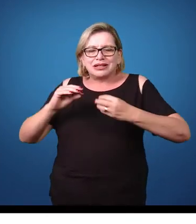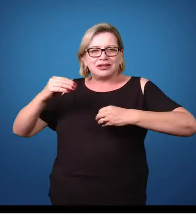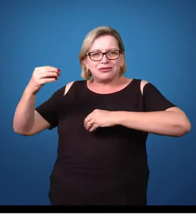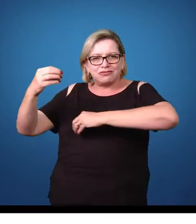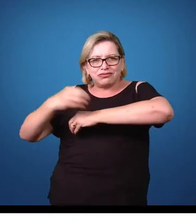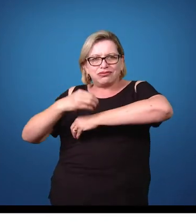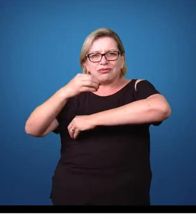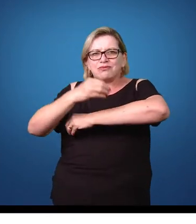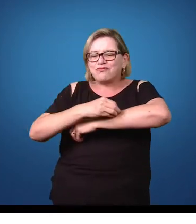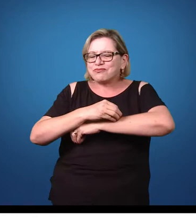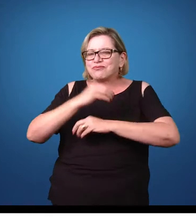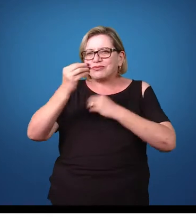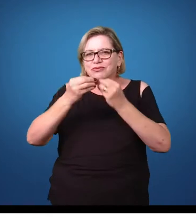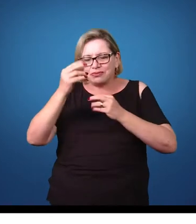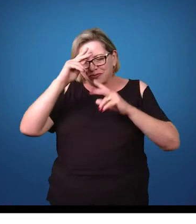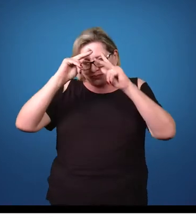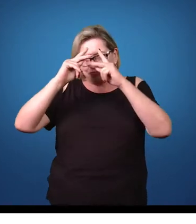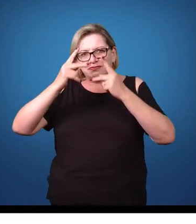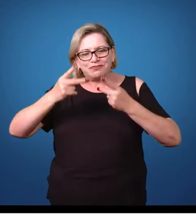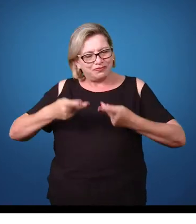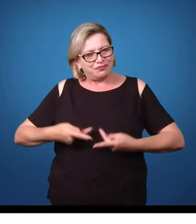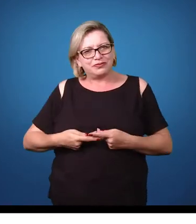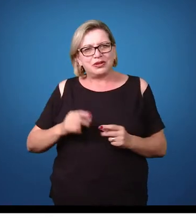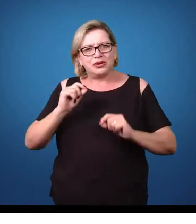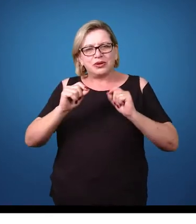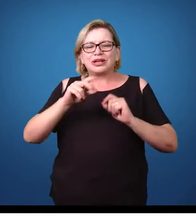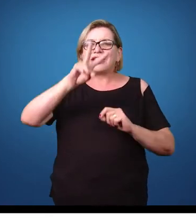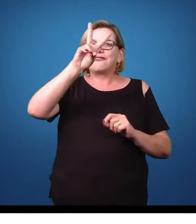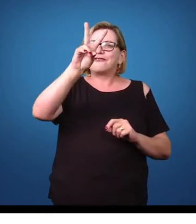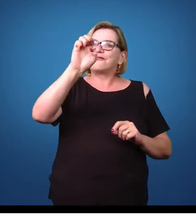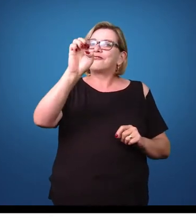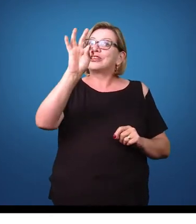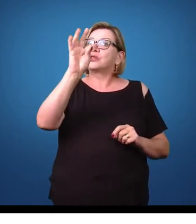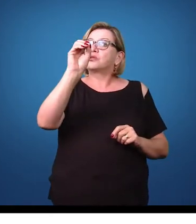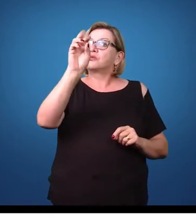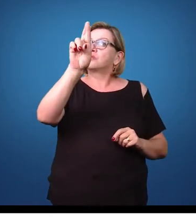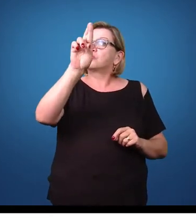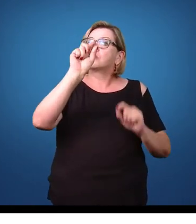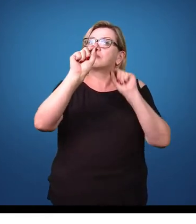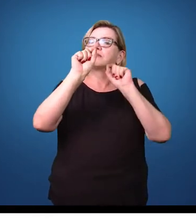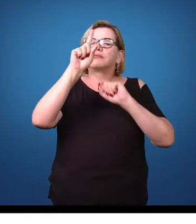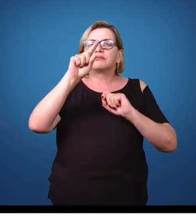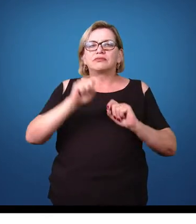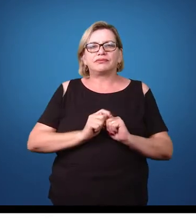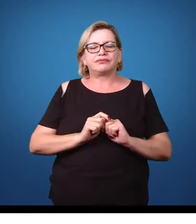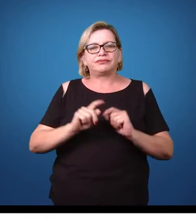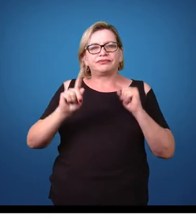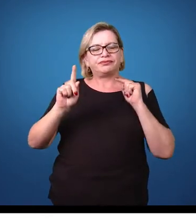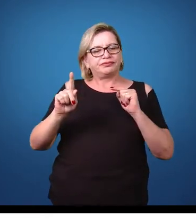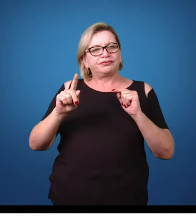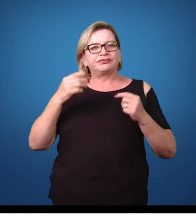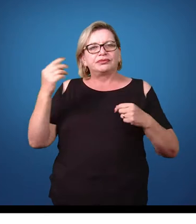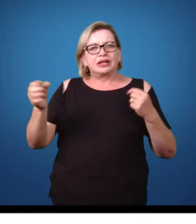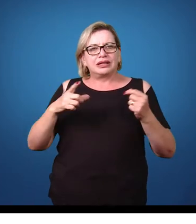contaminar alguns hospedeiros, no caso, o ser humano. O que é um vetor? O vetor